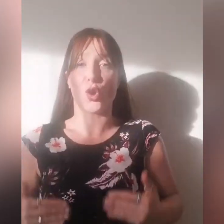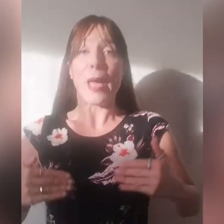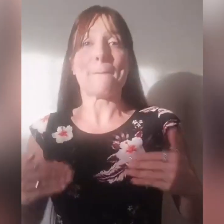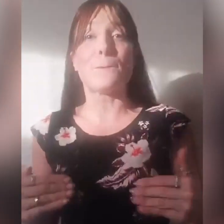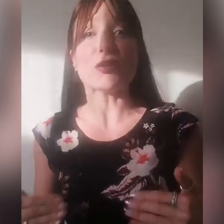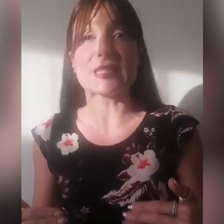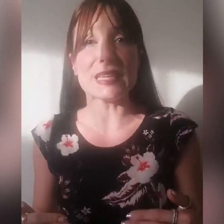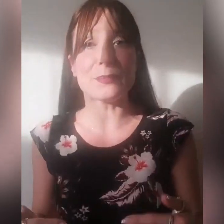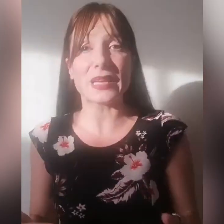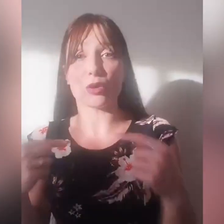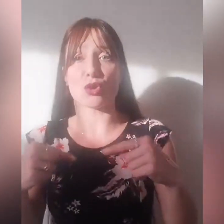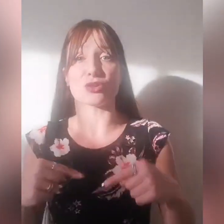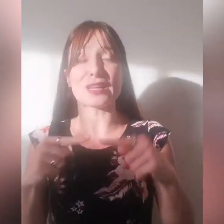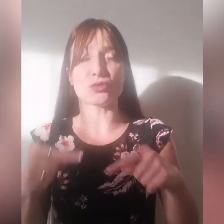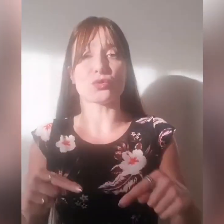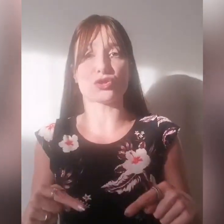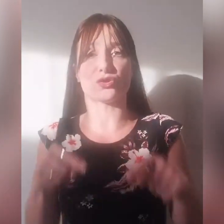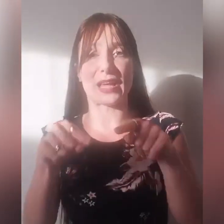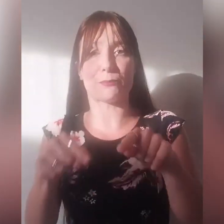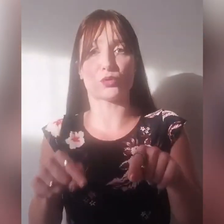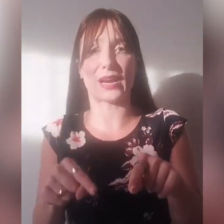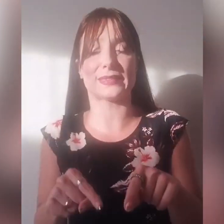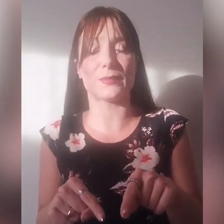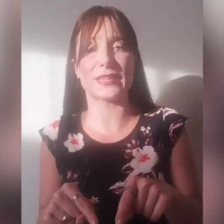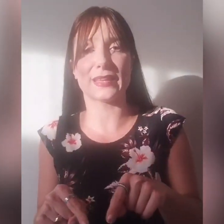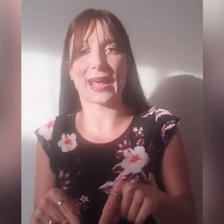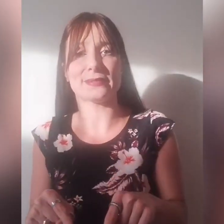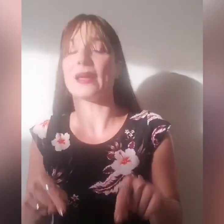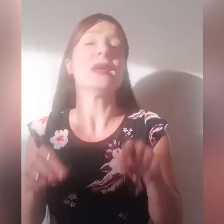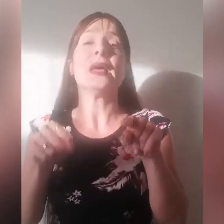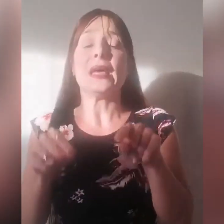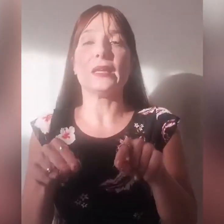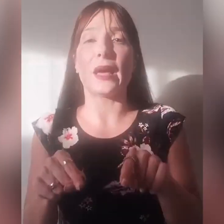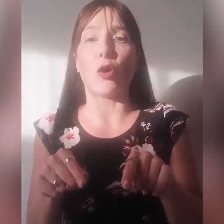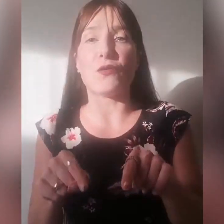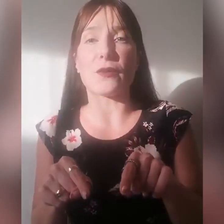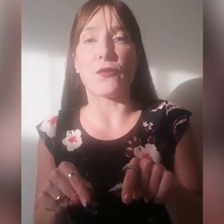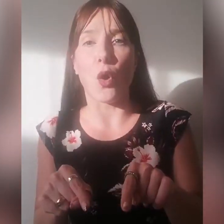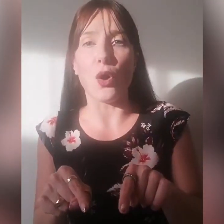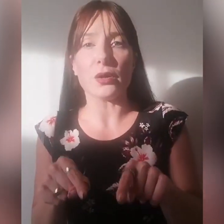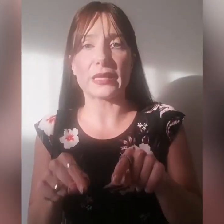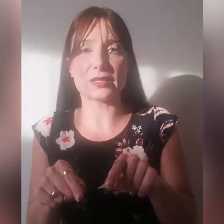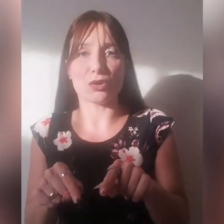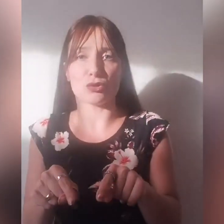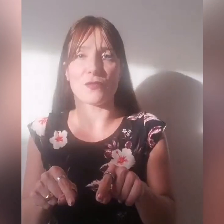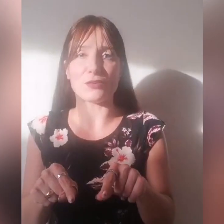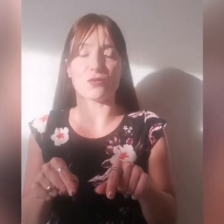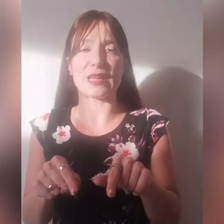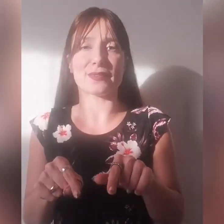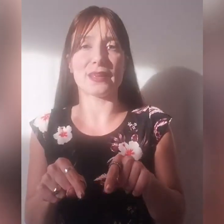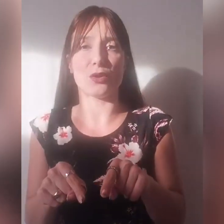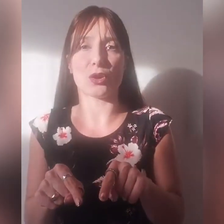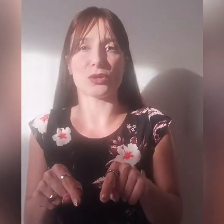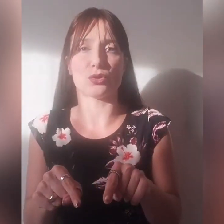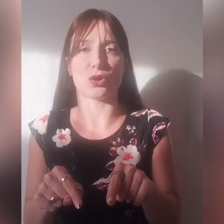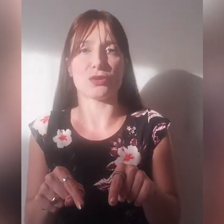possibile, ho ricordato in questo tempo durante le mie dirette in overflow, che di solito faccio venerdì alle ore 14,